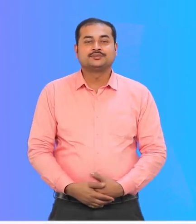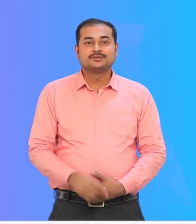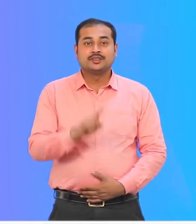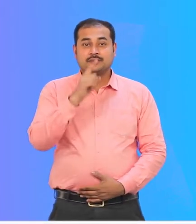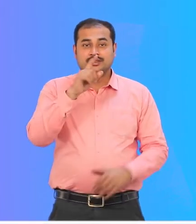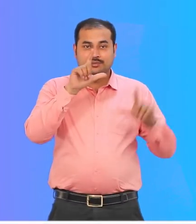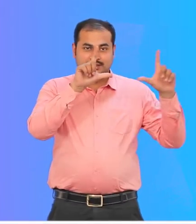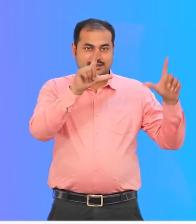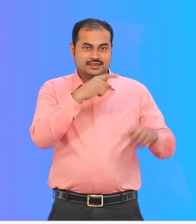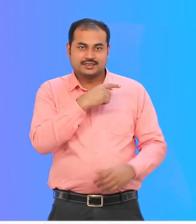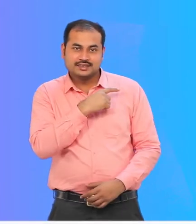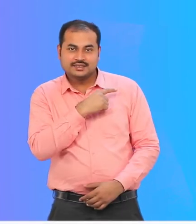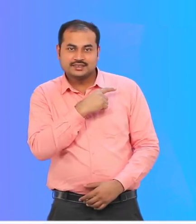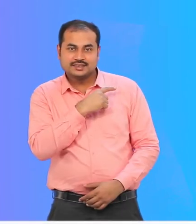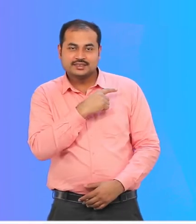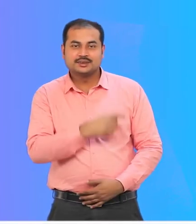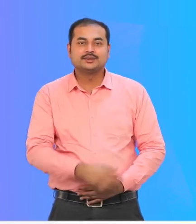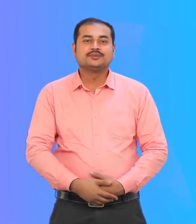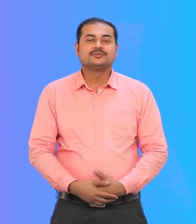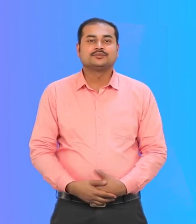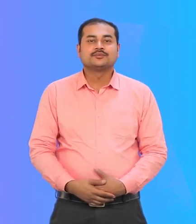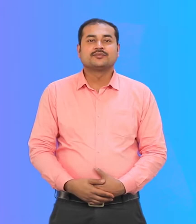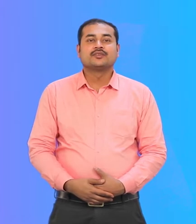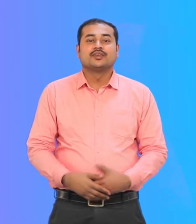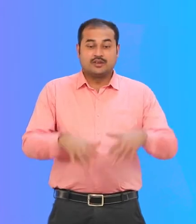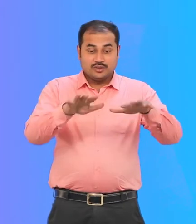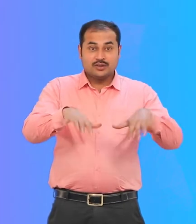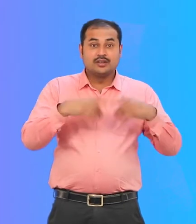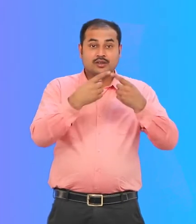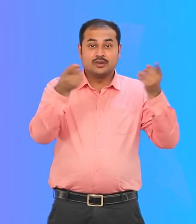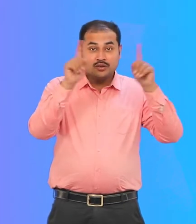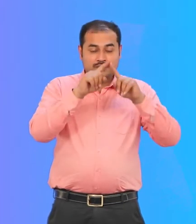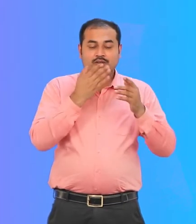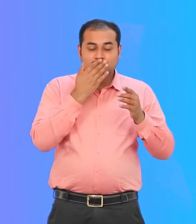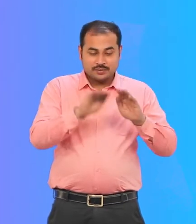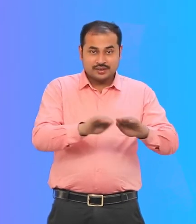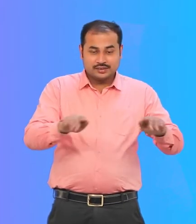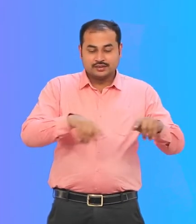पहले चित्र में बच्चे असेंबली हॉल में बैठे हैं